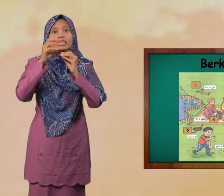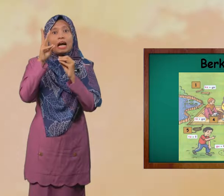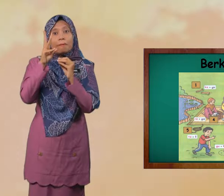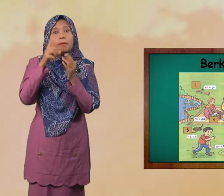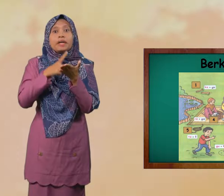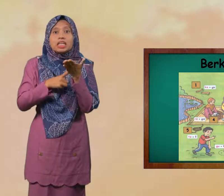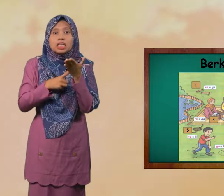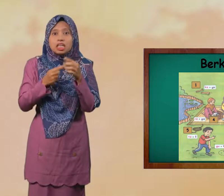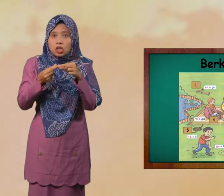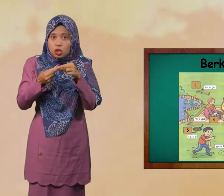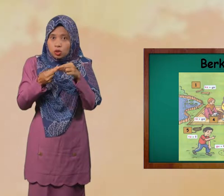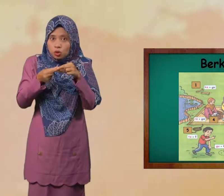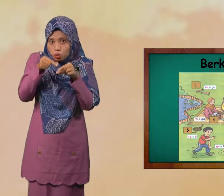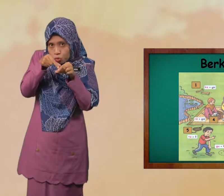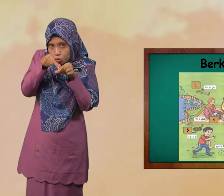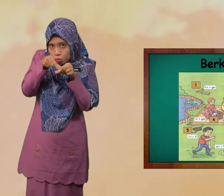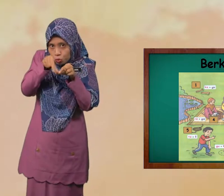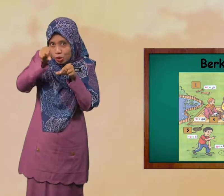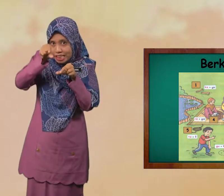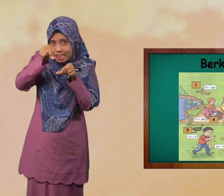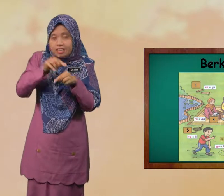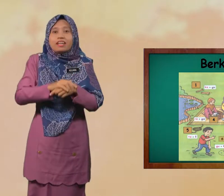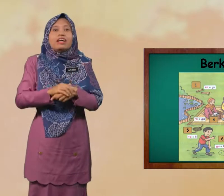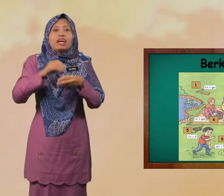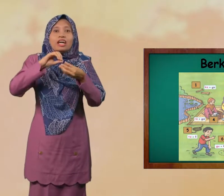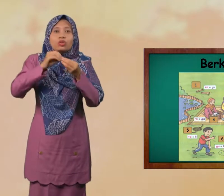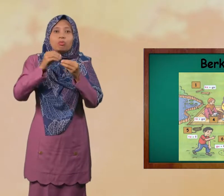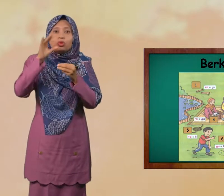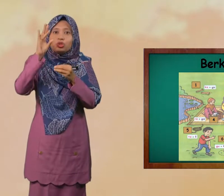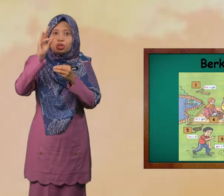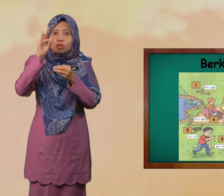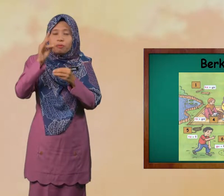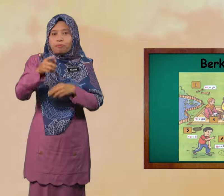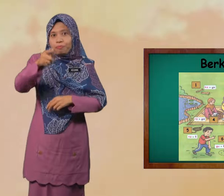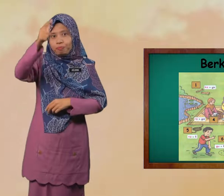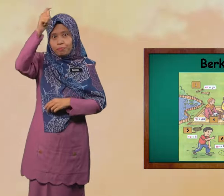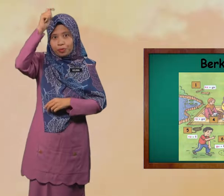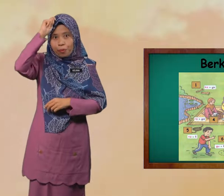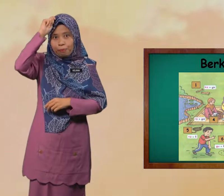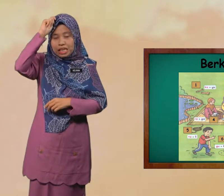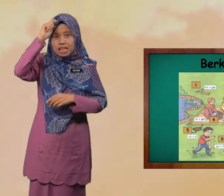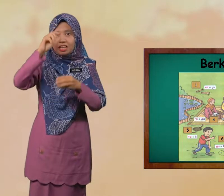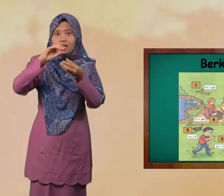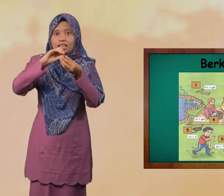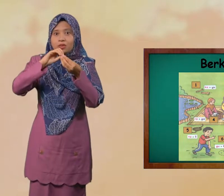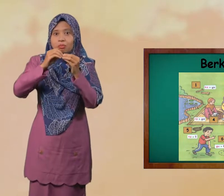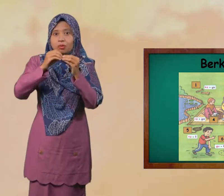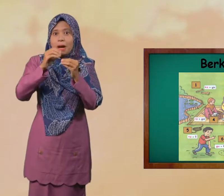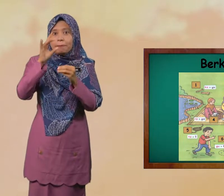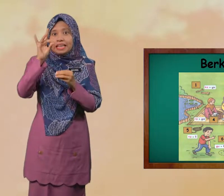Nombor Enam Apa Kuli Nombor Tujuh Topik Nombor Lapan